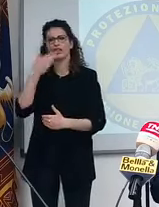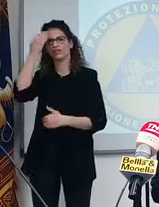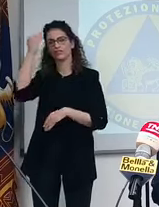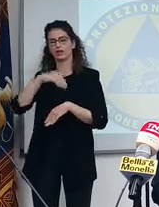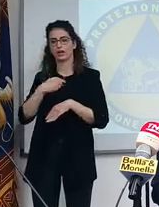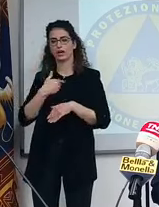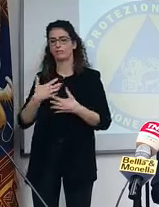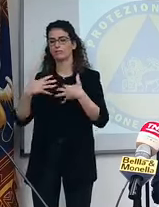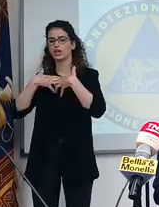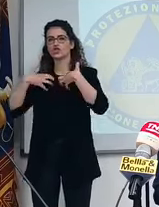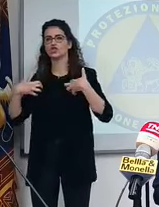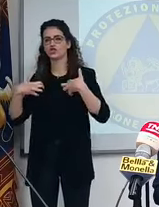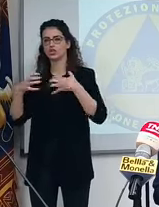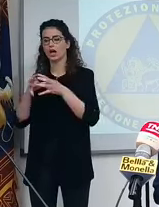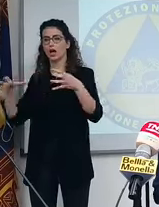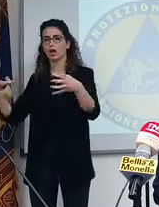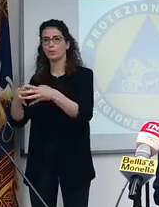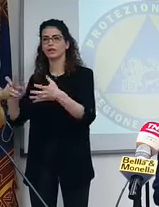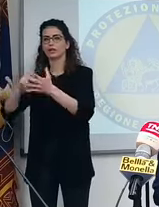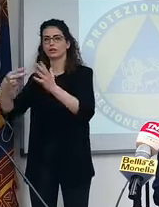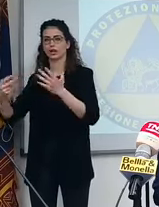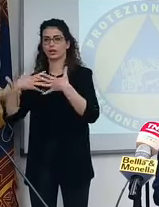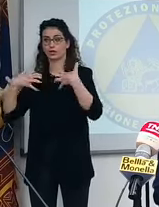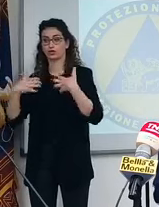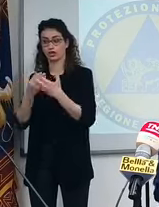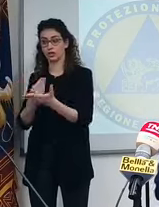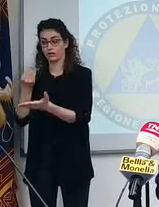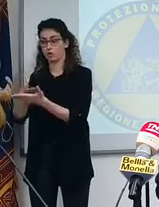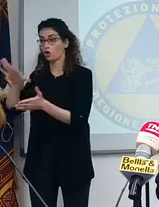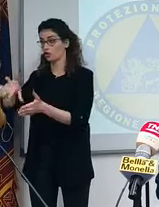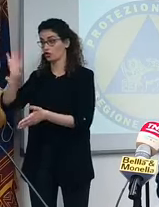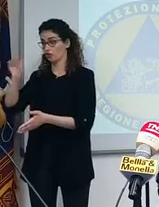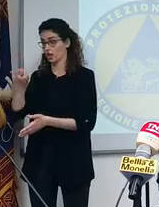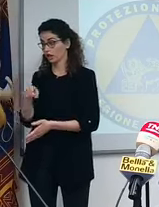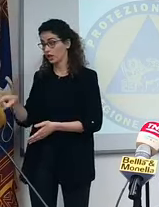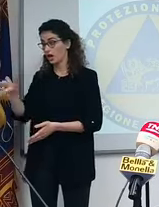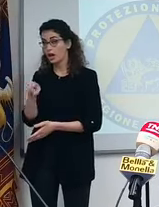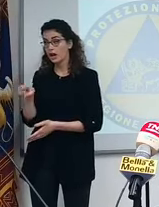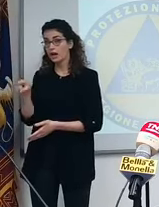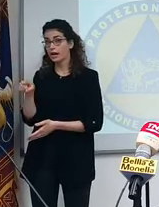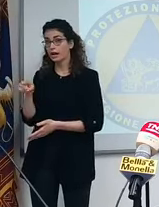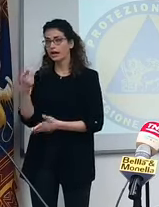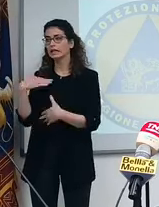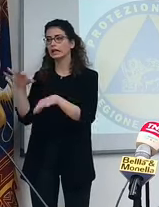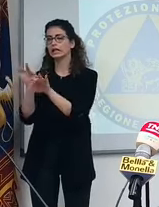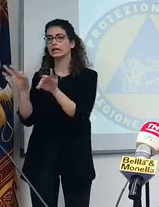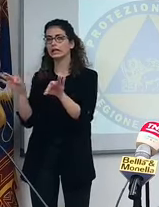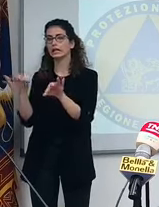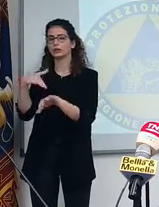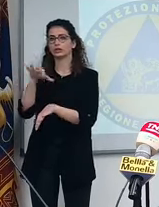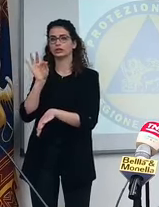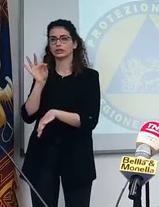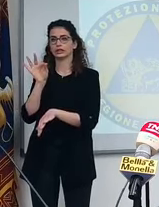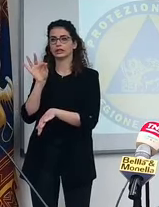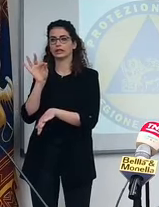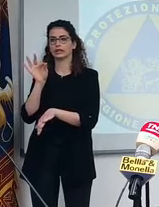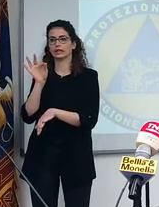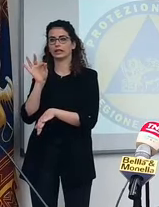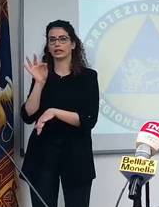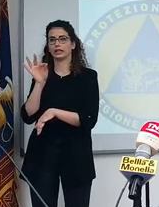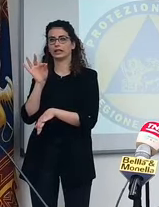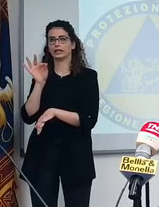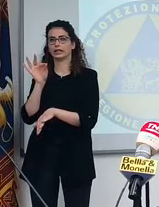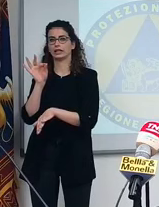mano alla scienza, al comitato tecno-scientifico la decisione, alcune di queste decisioni sembrano incongruenti